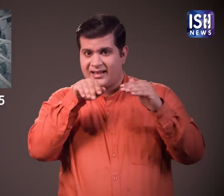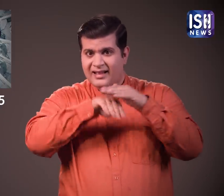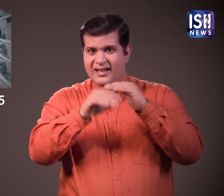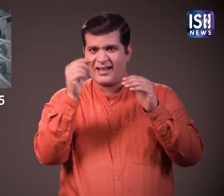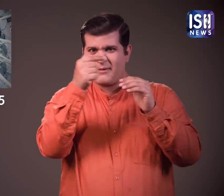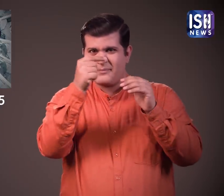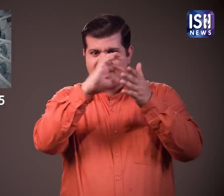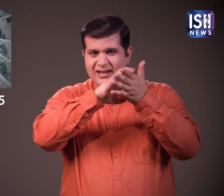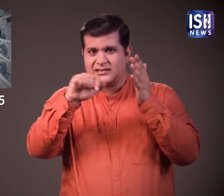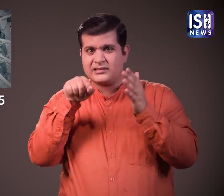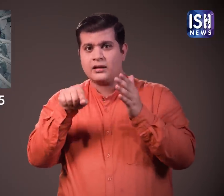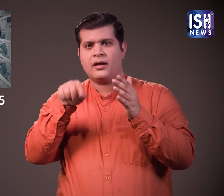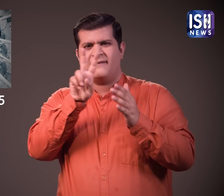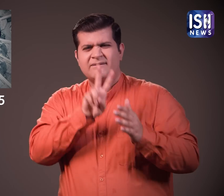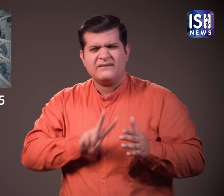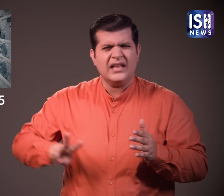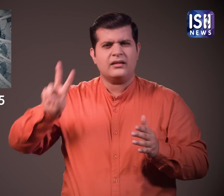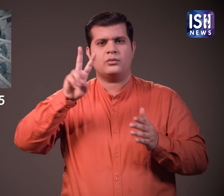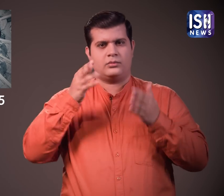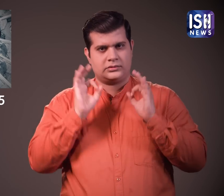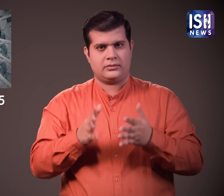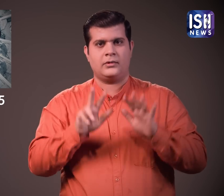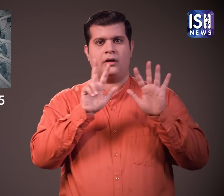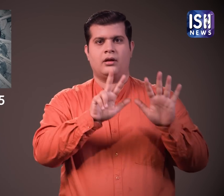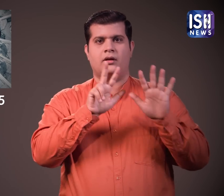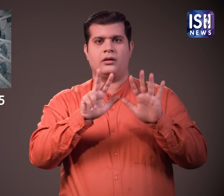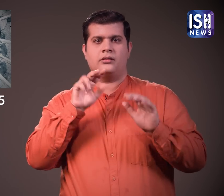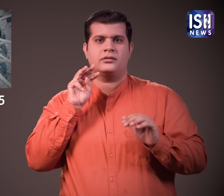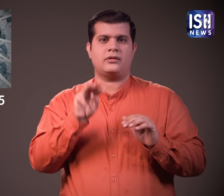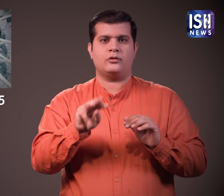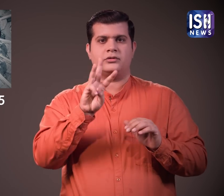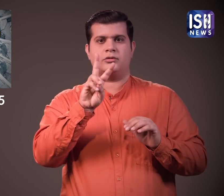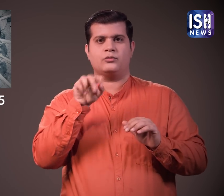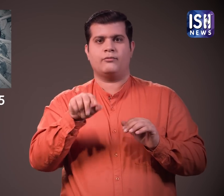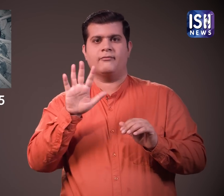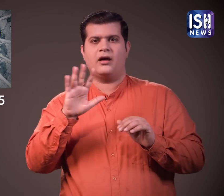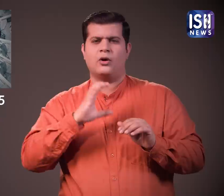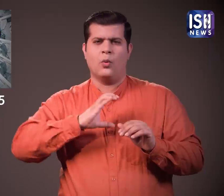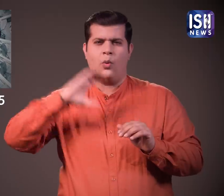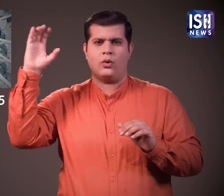88,032.5 करोड रुपए मूल्य के ये 500 रुपए के नोट गायब है